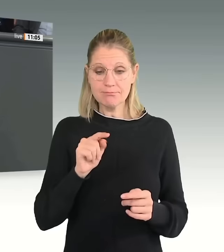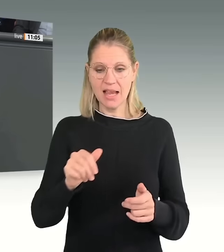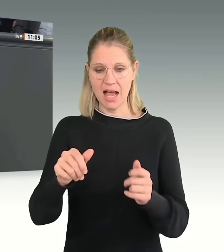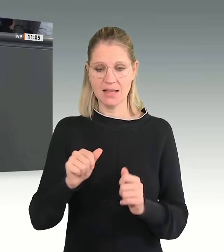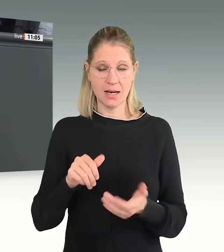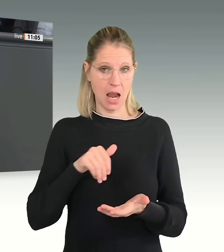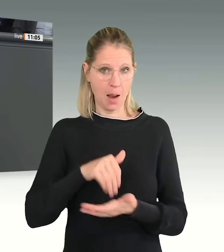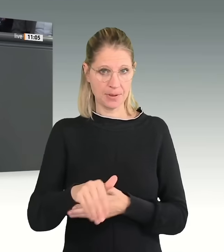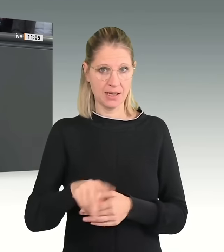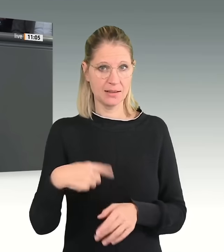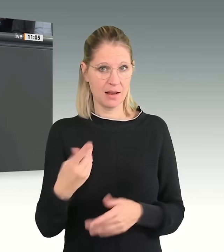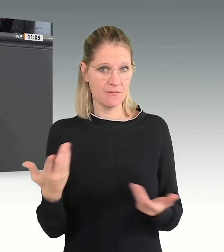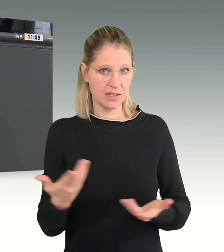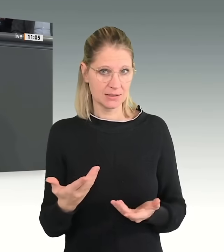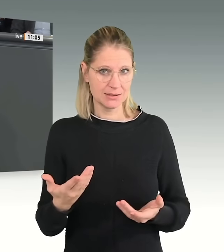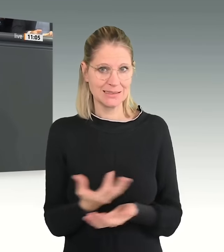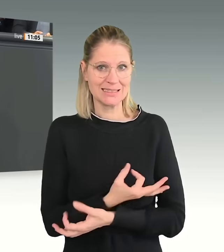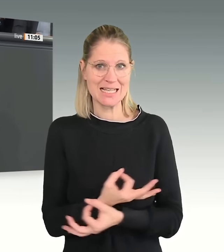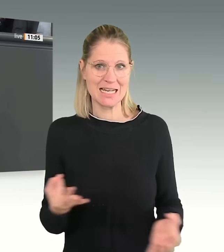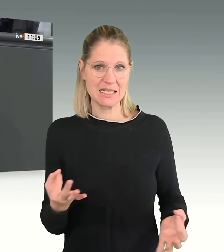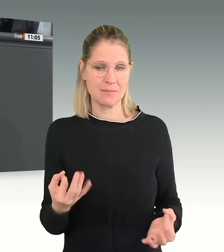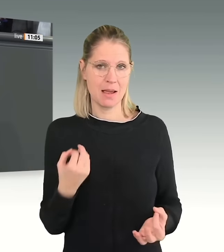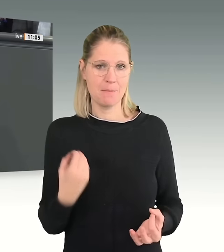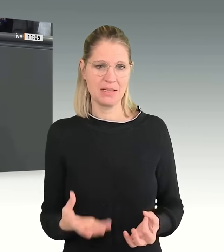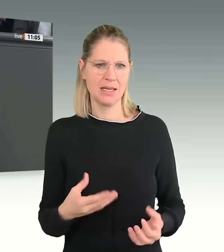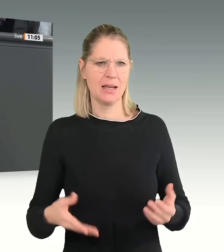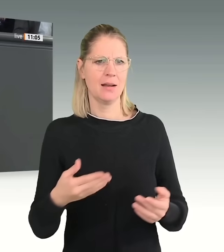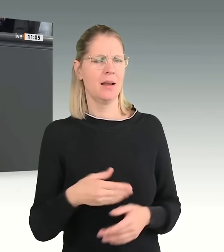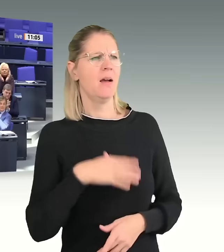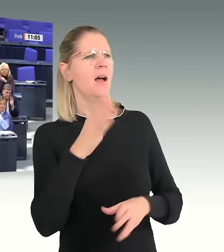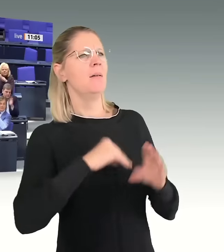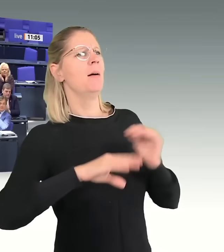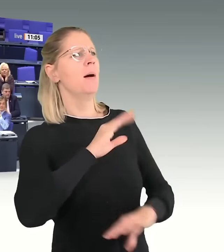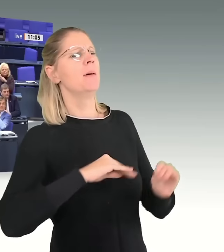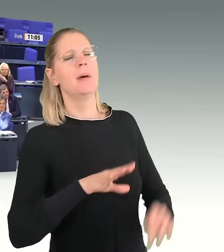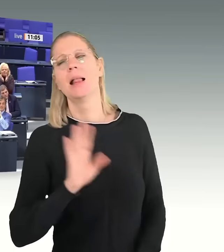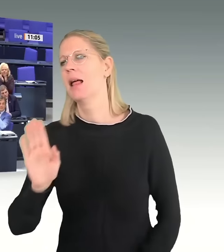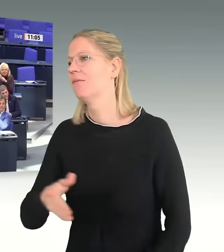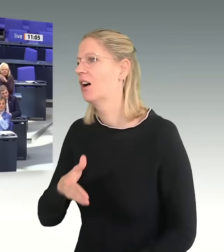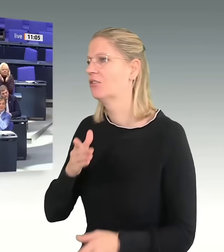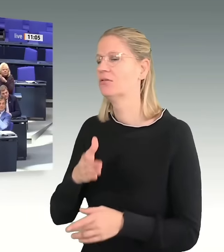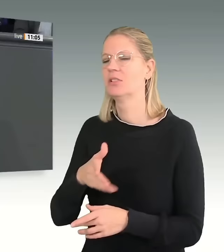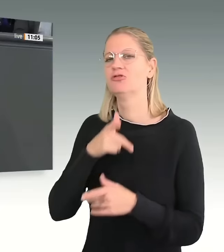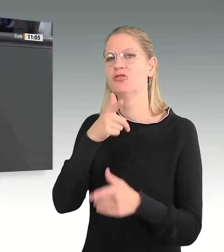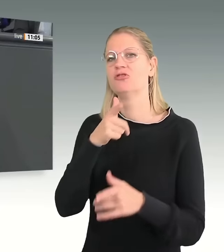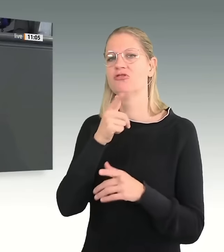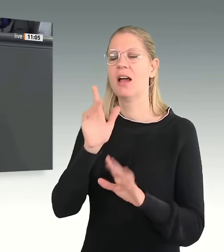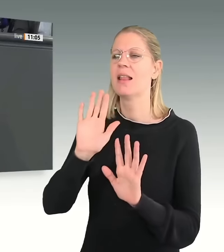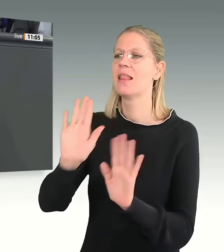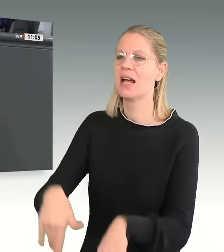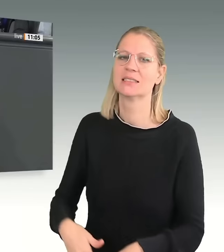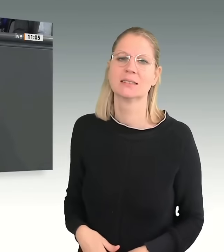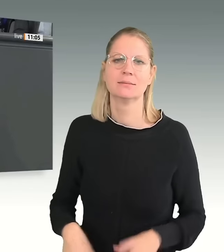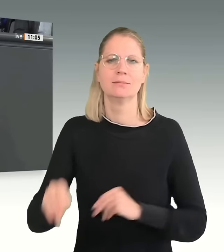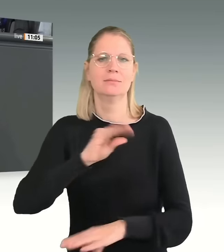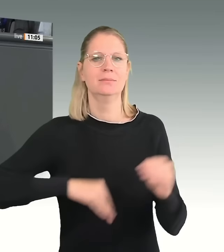ist, gibt es gar nichts mehr. Lassen Sie doch mal die Schreie rein. Anders bei uns. Spätestens ab dem Bezug